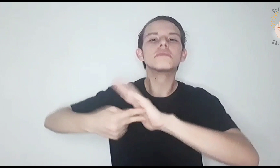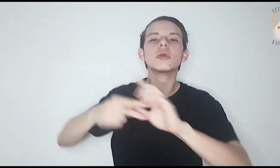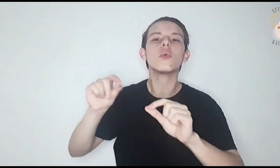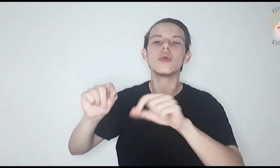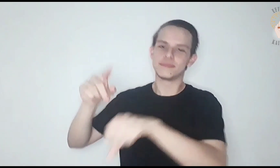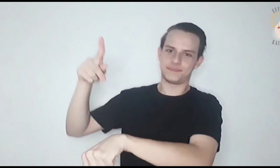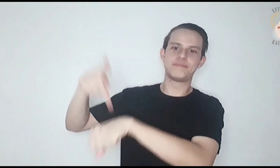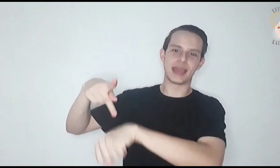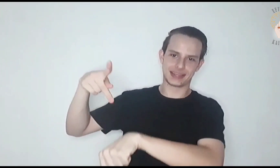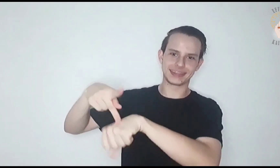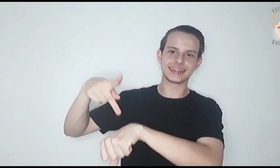pedra.